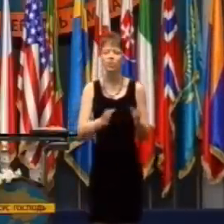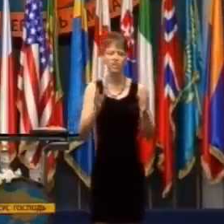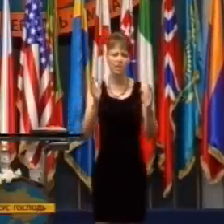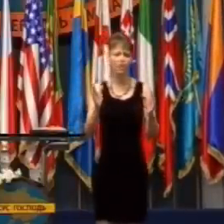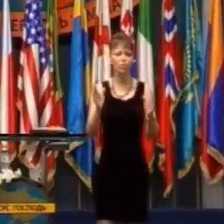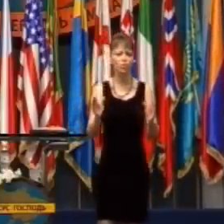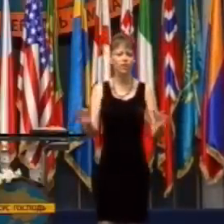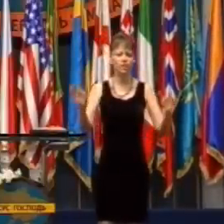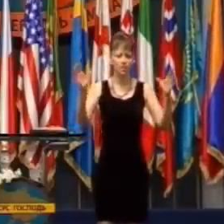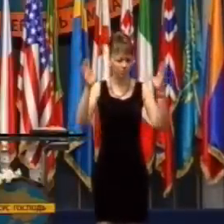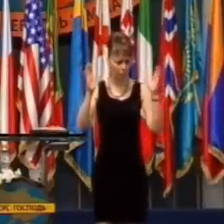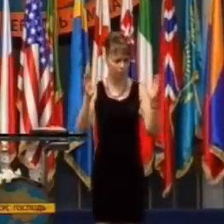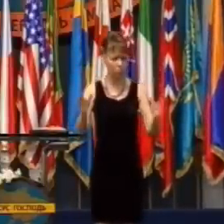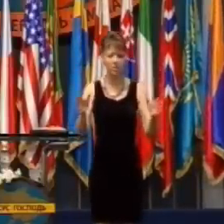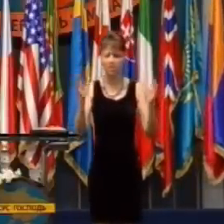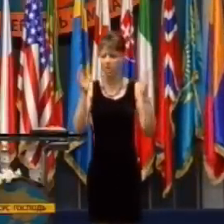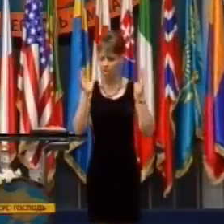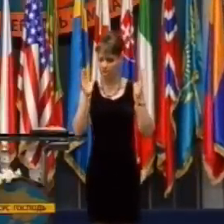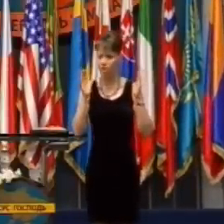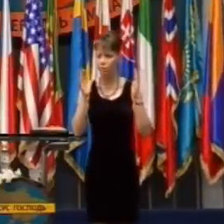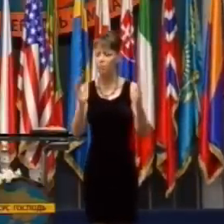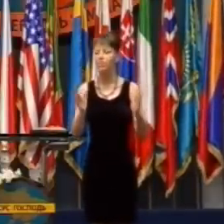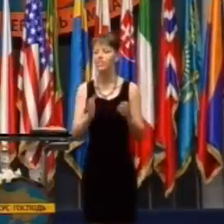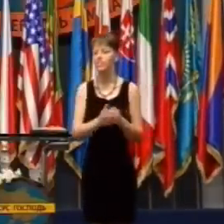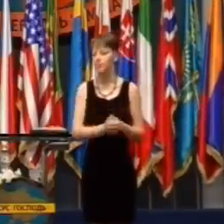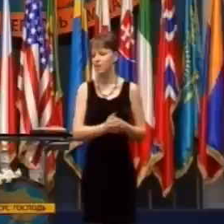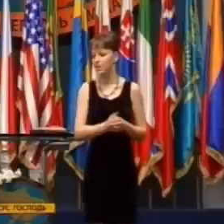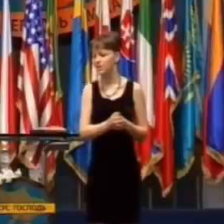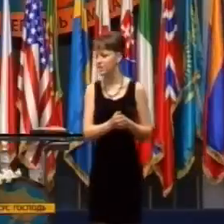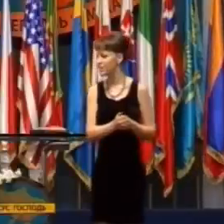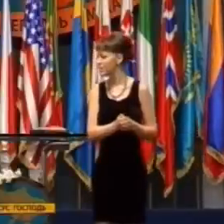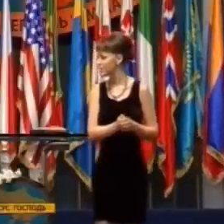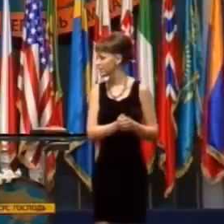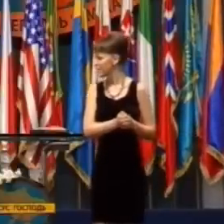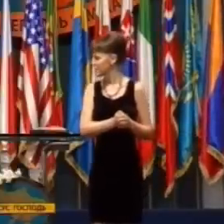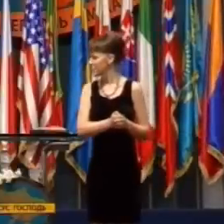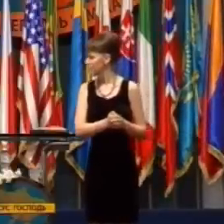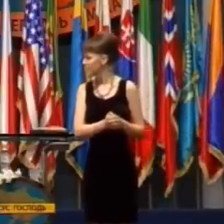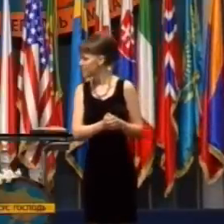Raz sme sa pripravovali na cestu niekam, kde sme mali mať zhromaždenie.